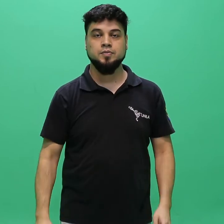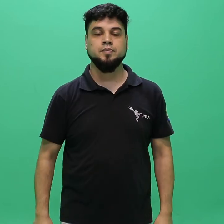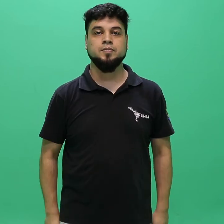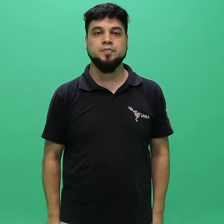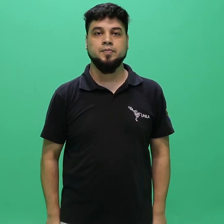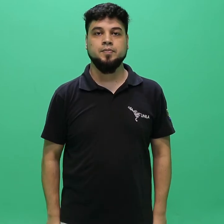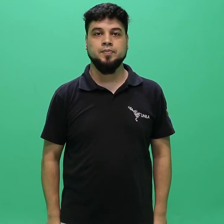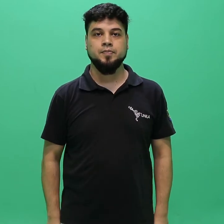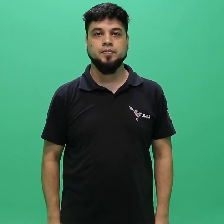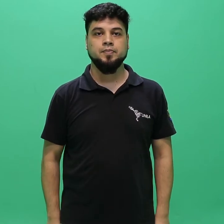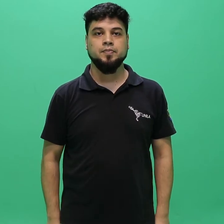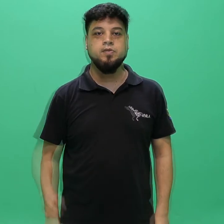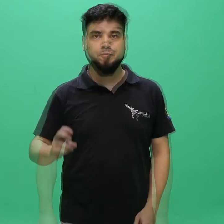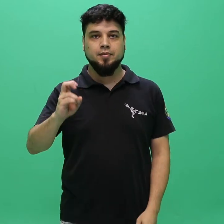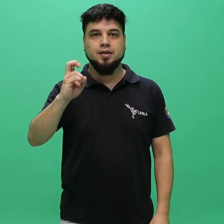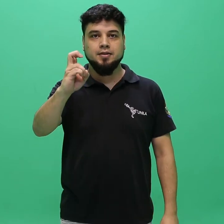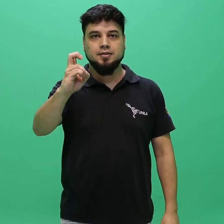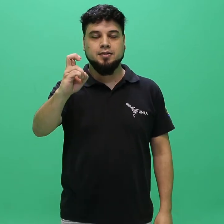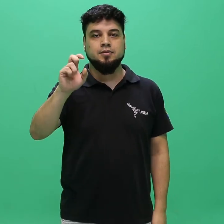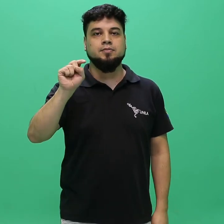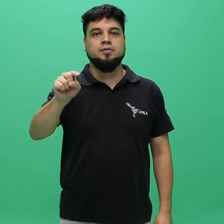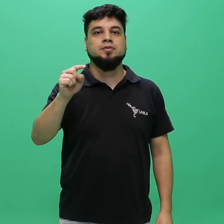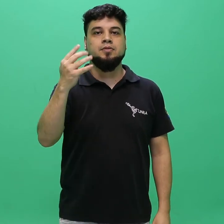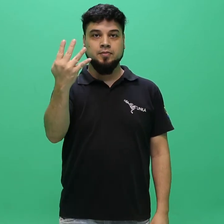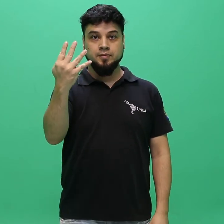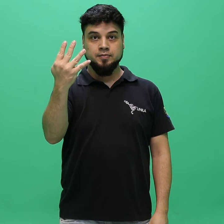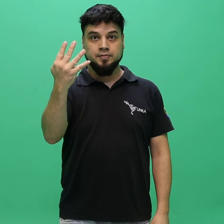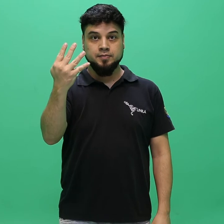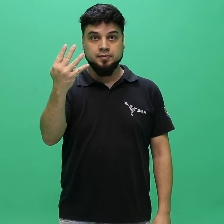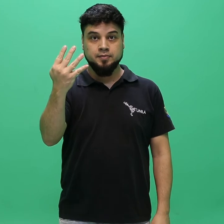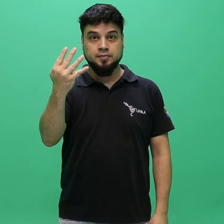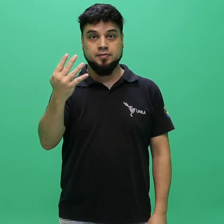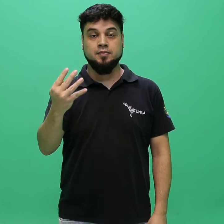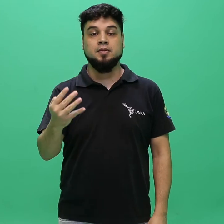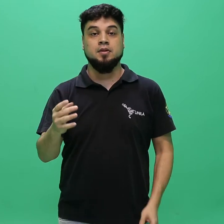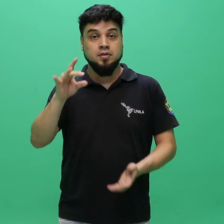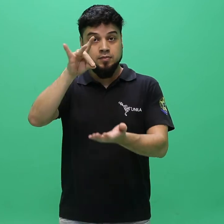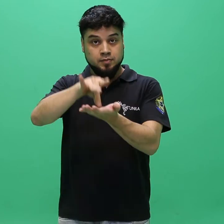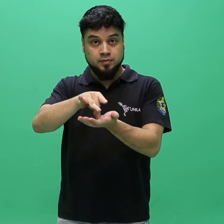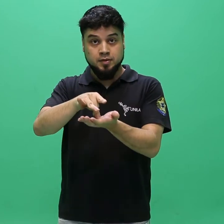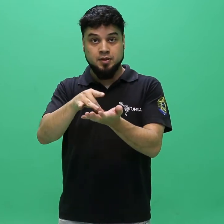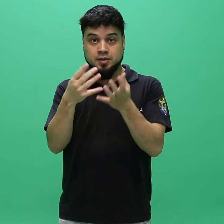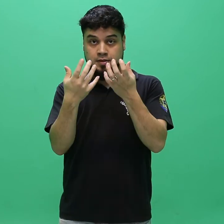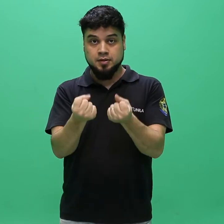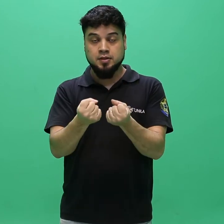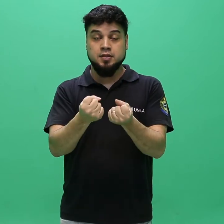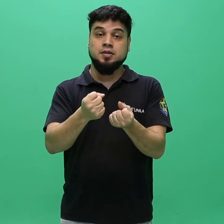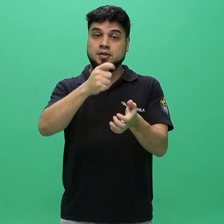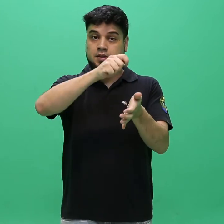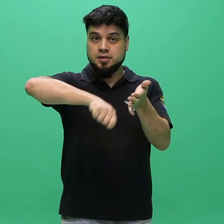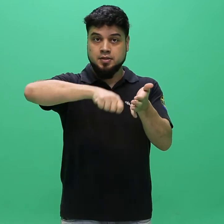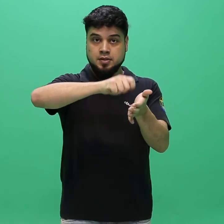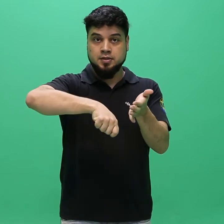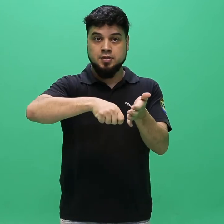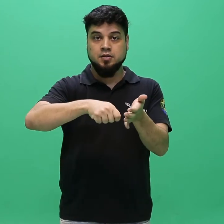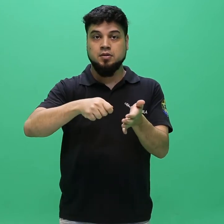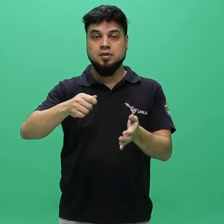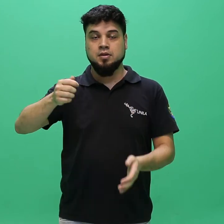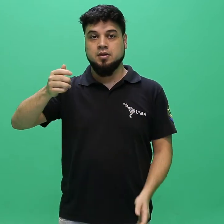5.4.1. Da homologação das inscrições de transferência externa.